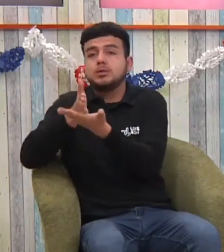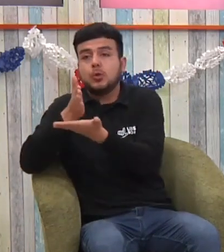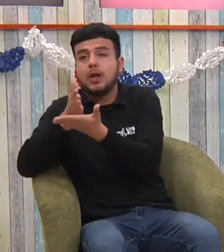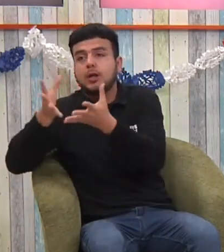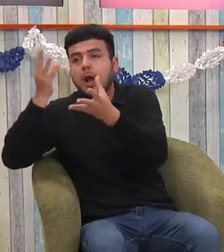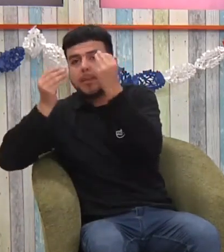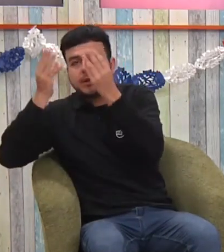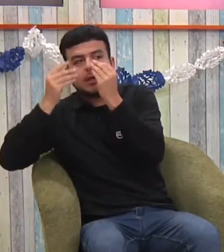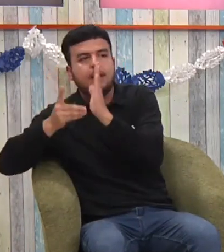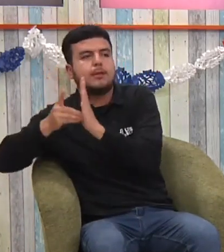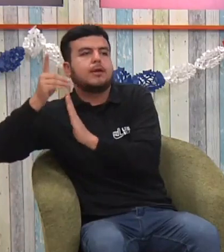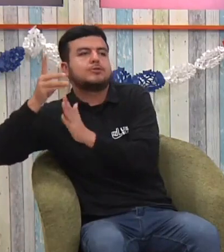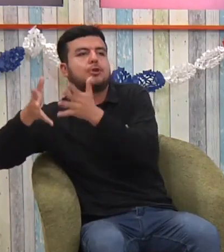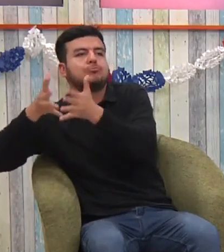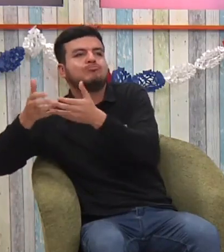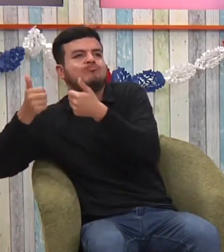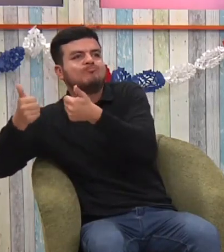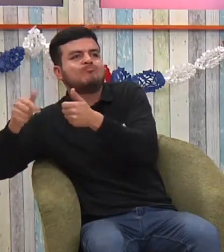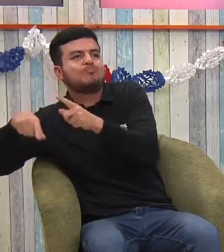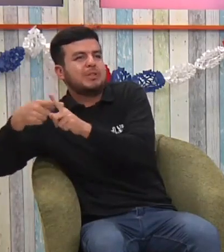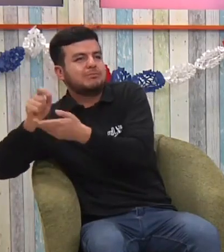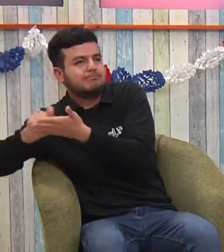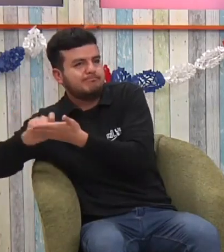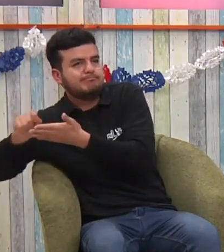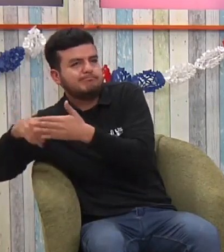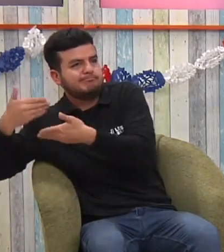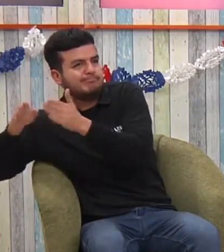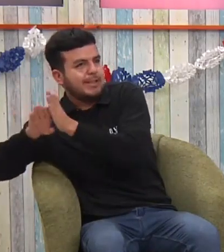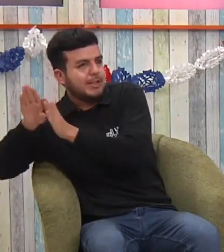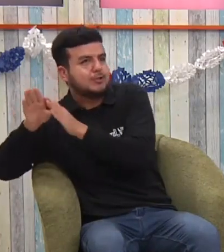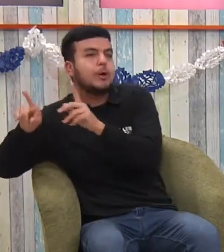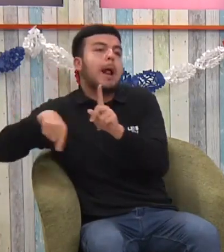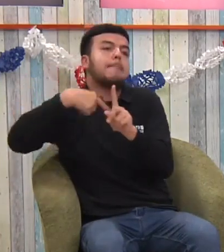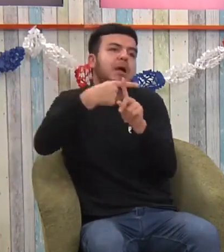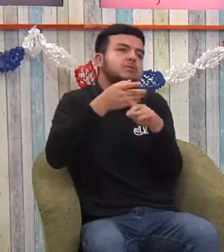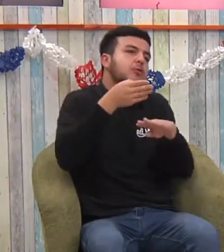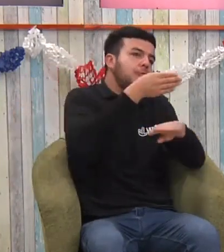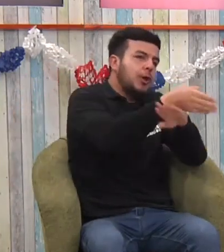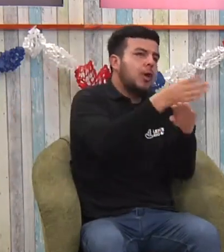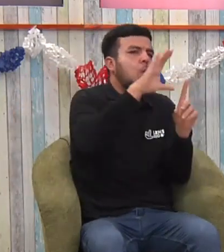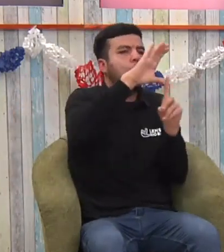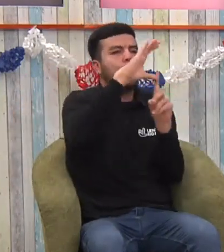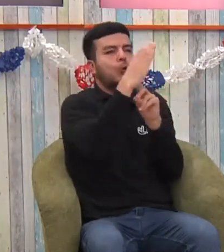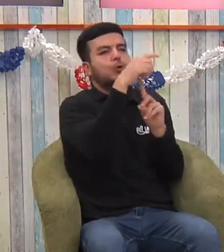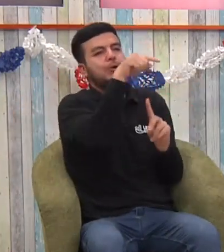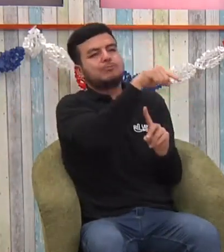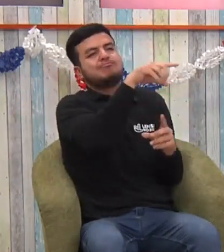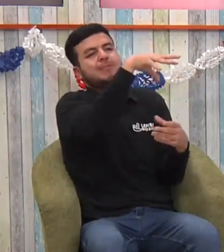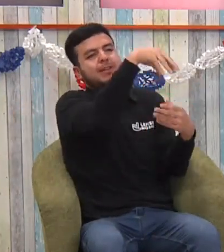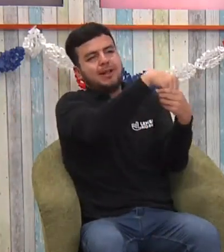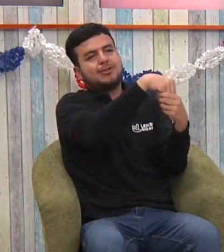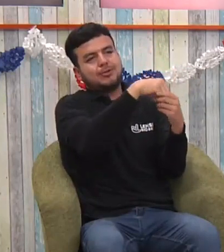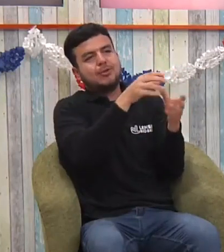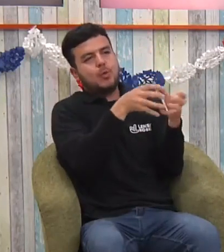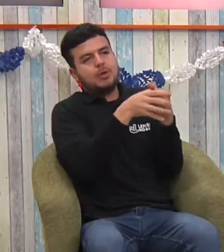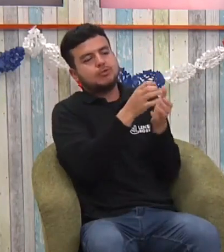cultura, aprenda sobre eso. Finalmente, esa base, que es súper importante para la familia, es lo que permite que esta cultura